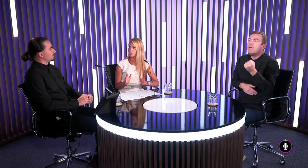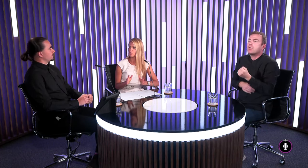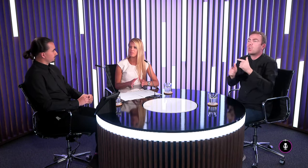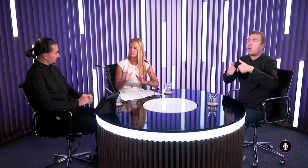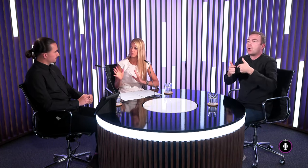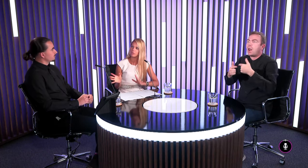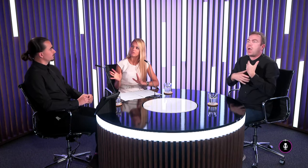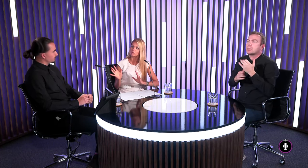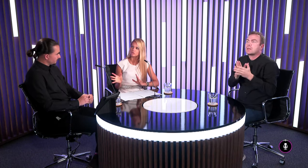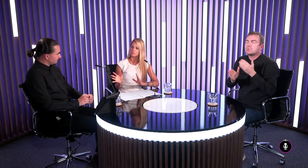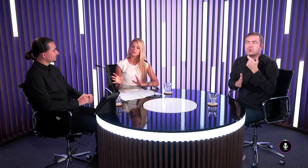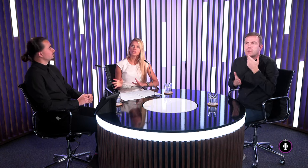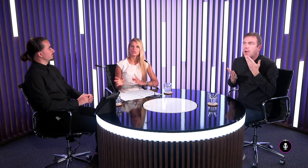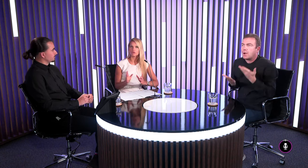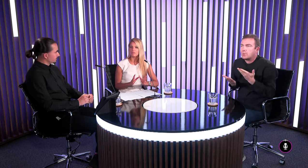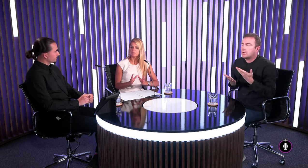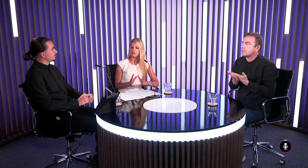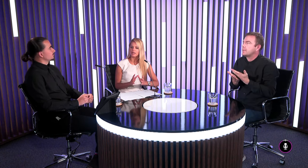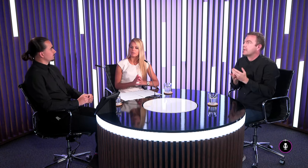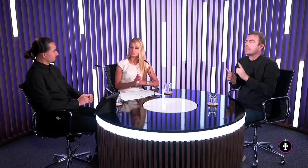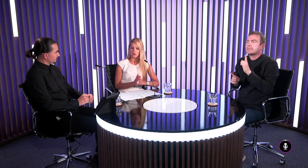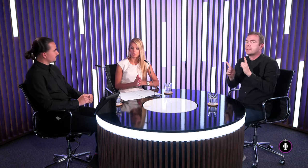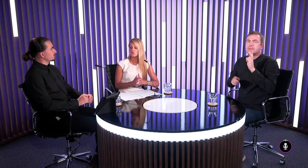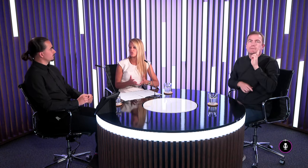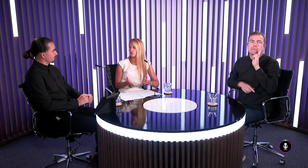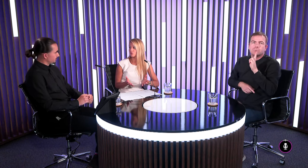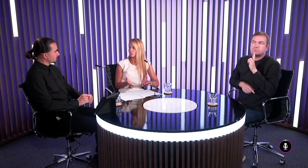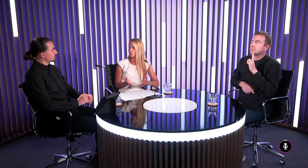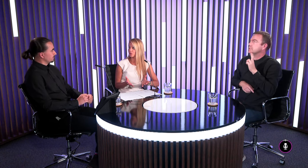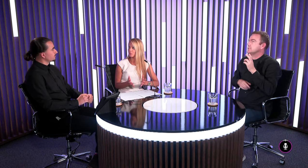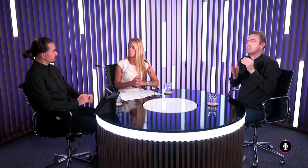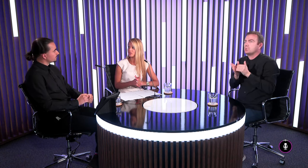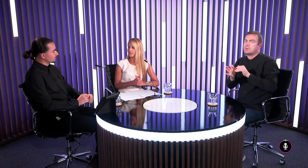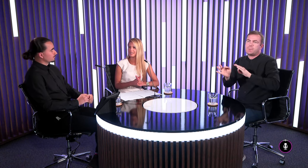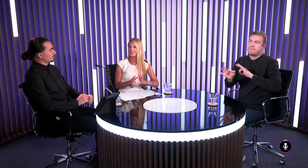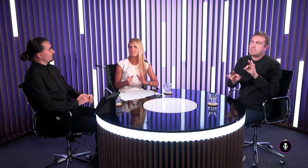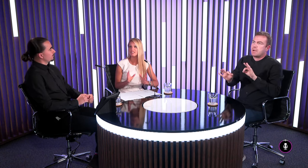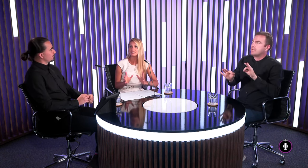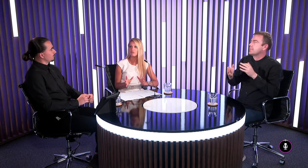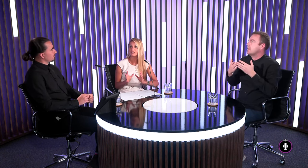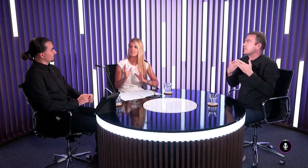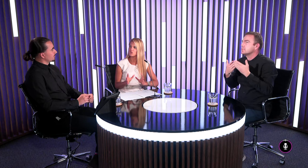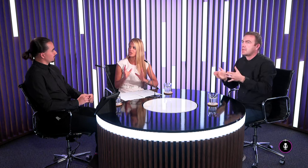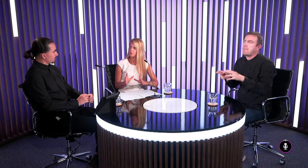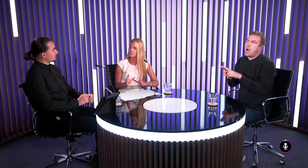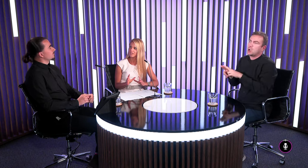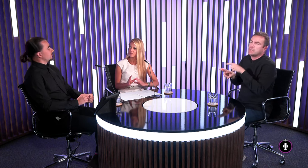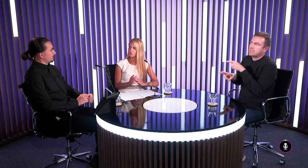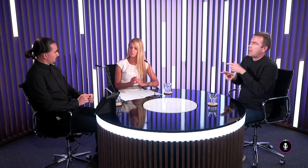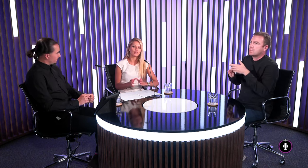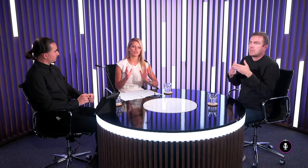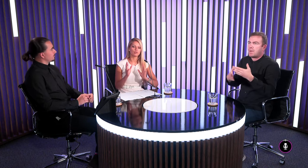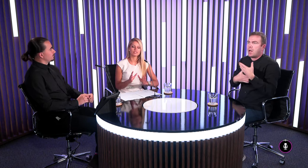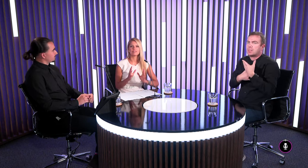keď niečo potrebujú vybaviť nemajú práve tú osobu ktorá by im bola nablízku a možno ešte o tom to nepočuli tak nejaké tie vychytavky dnešnej doby